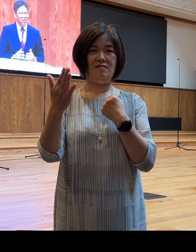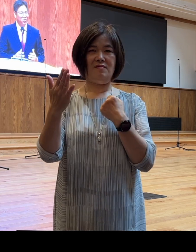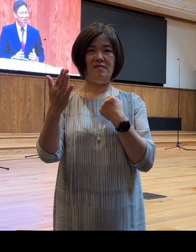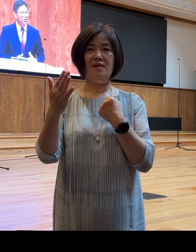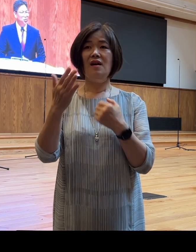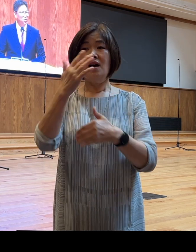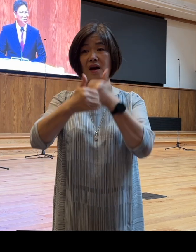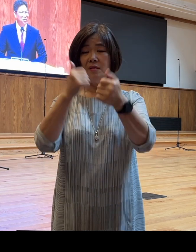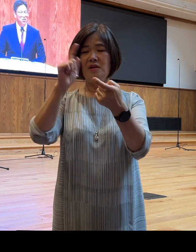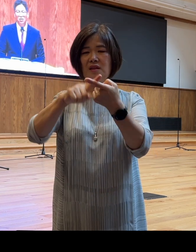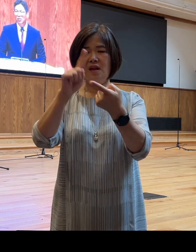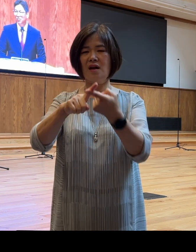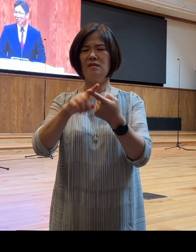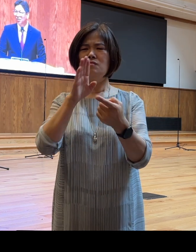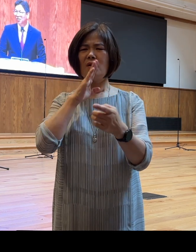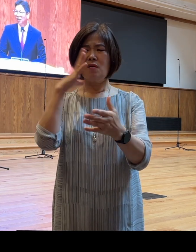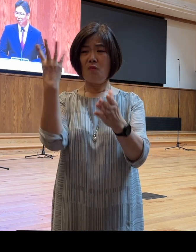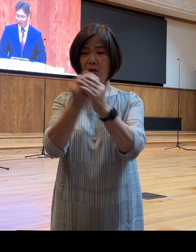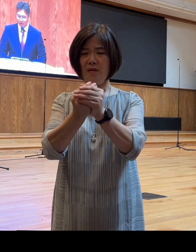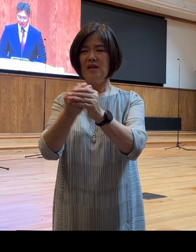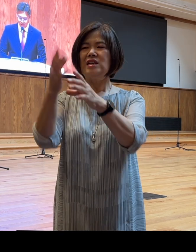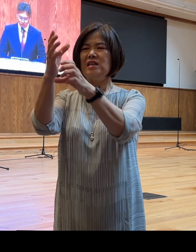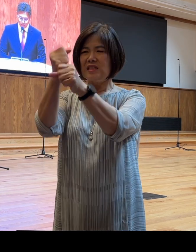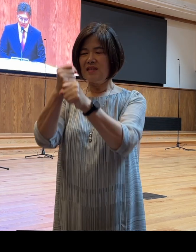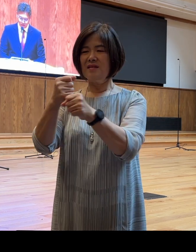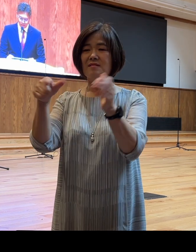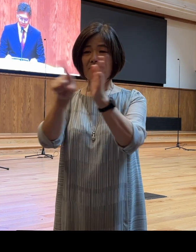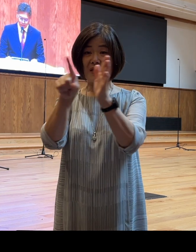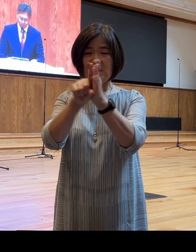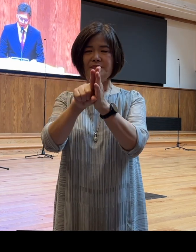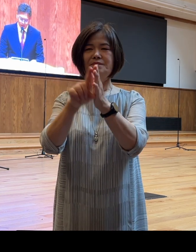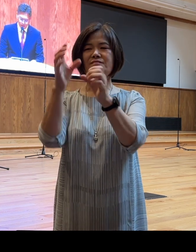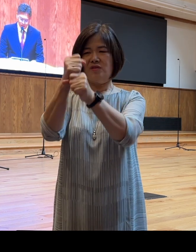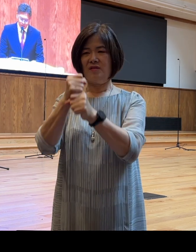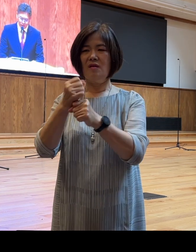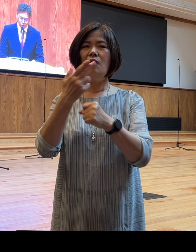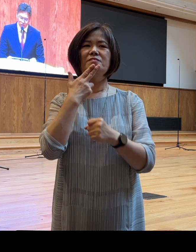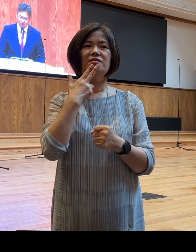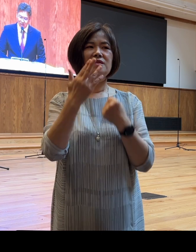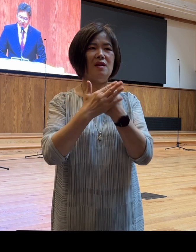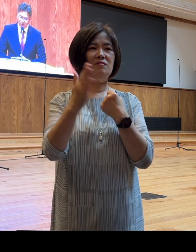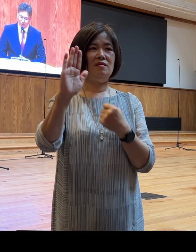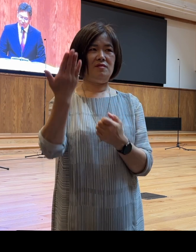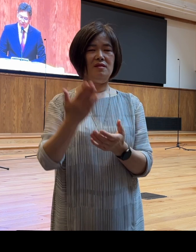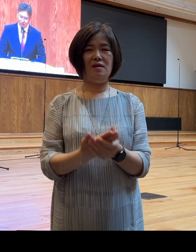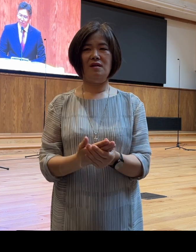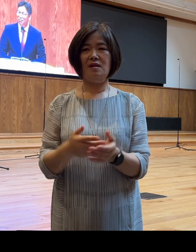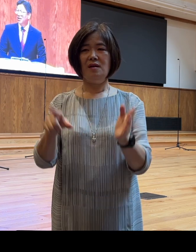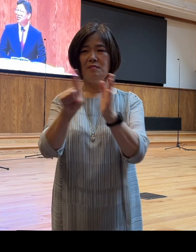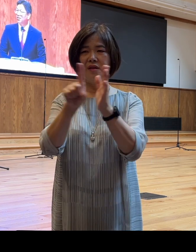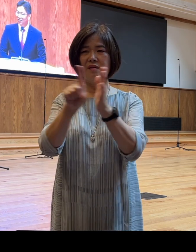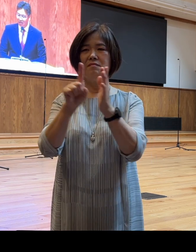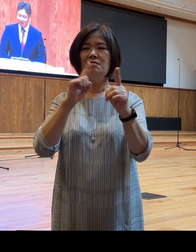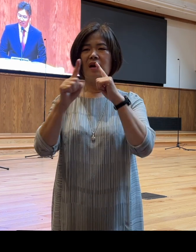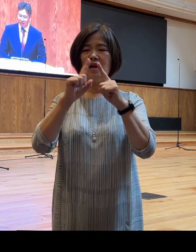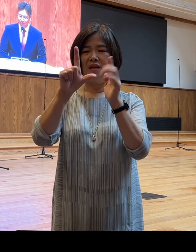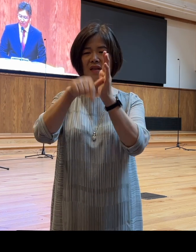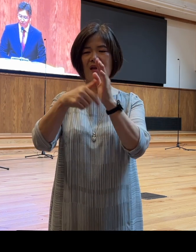향한 전적인 신뢰와 믿음이 없었기 때문입니다 여러분, 일반적으로 신학에서 믿음을 말할 때 세 가지의 믿음을